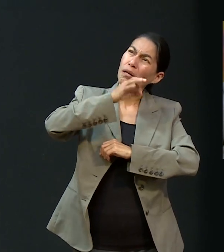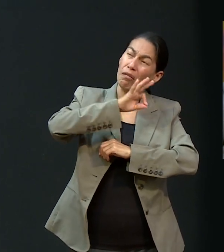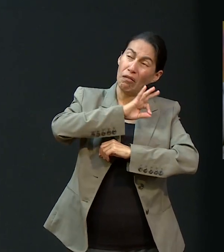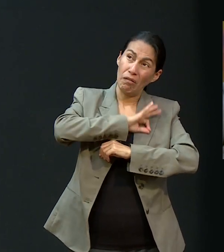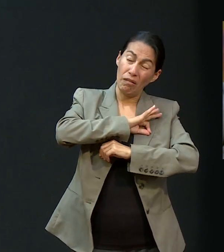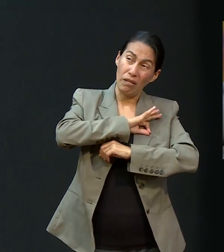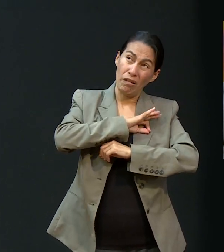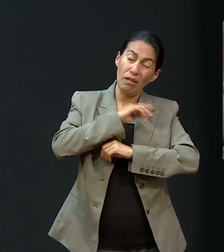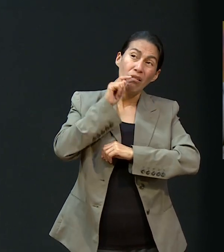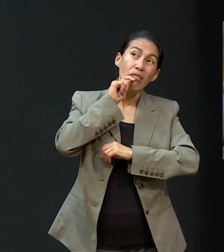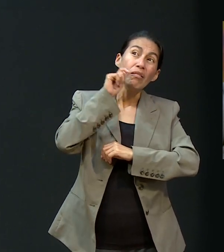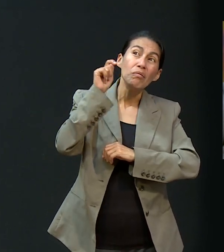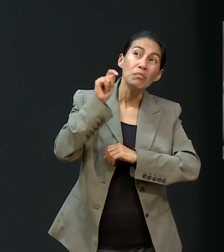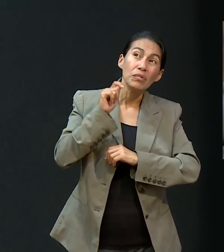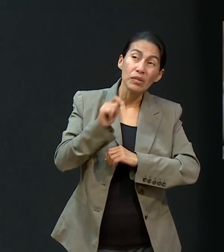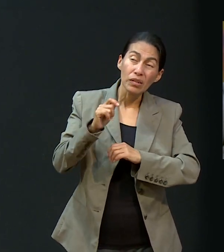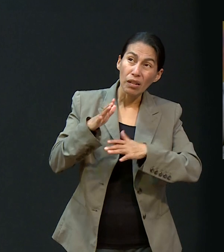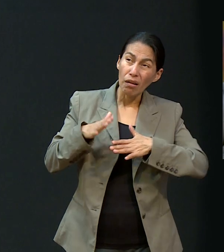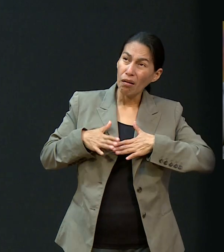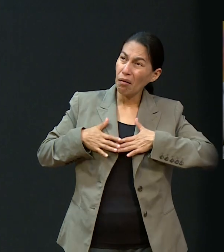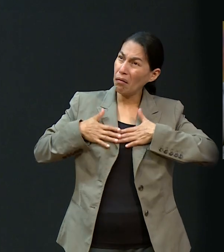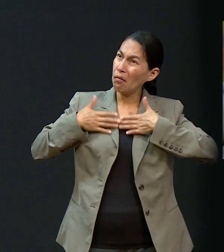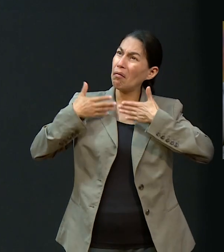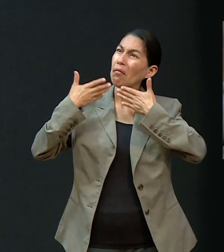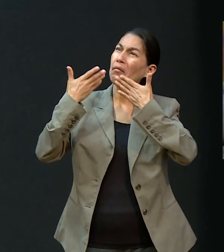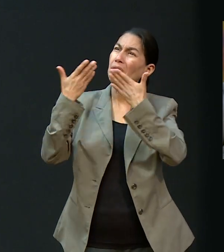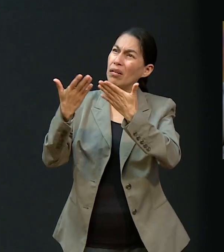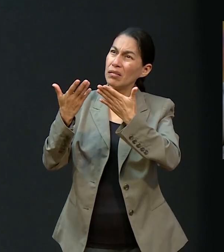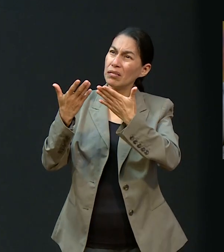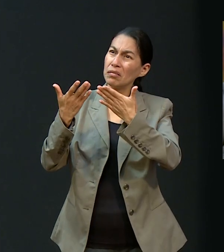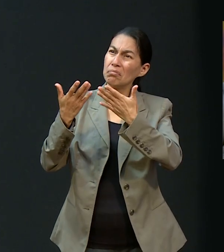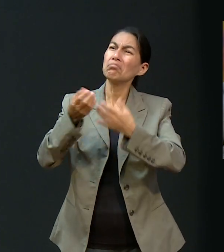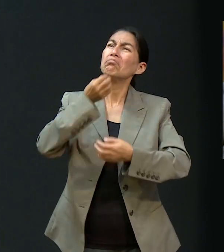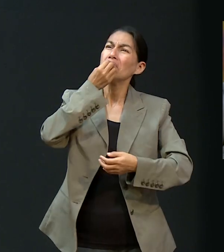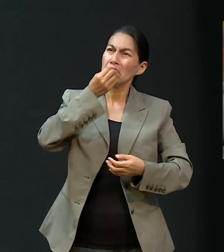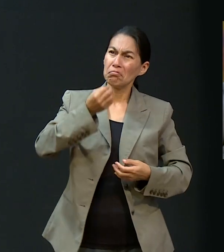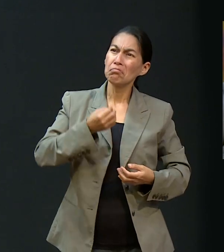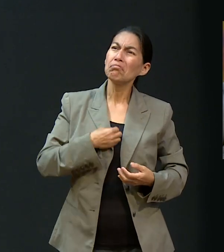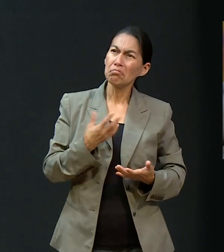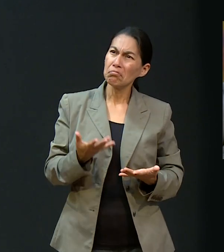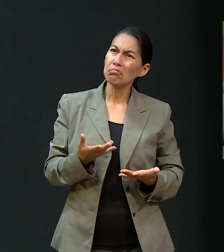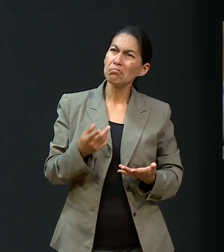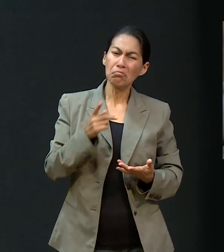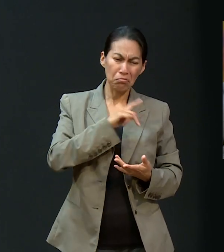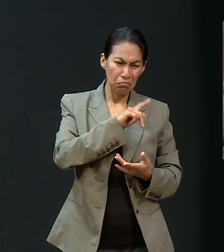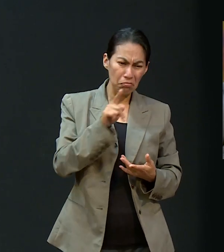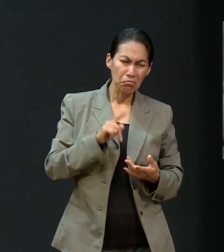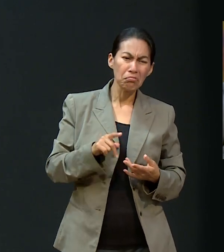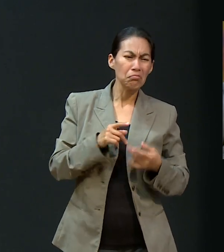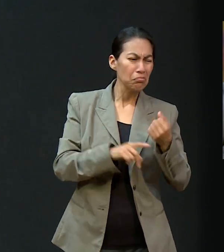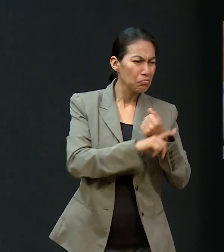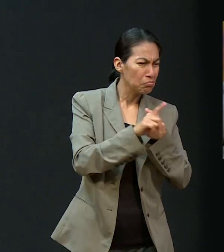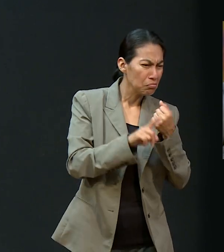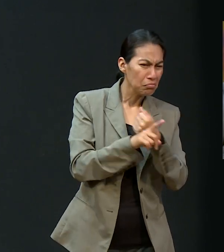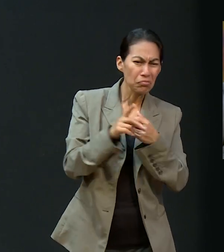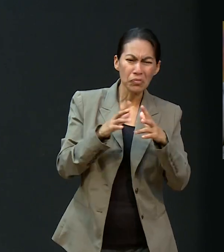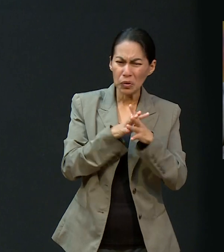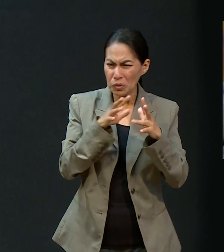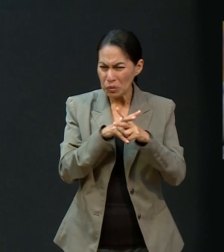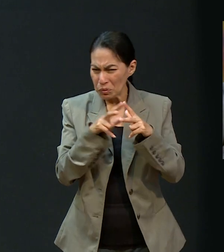esa amistad con Él y esa confianza, pase lo que pase, vamos a tener esa paz también. Amén. Y